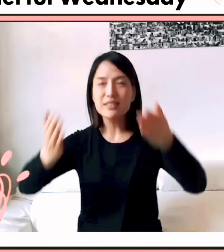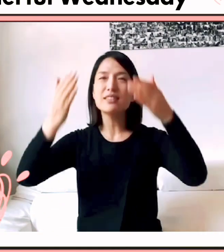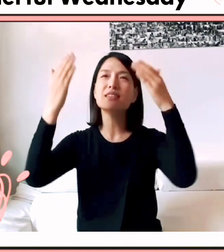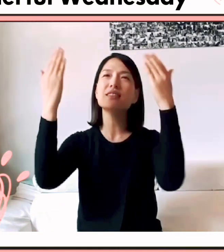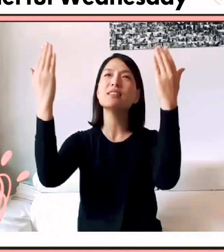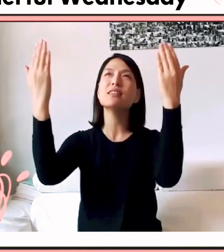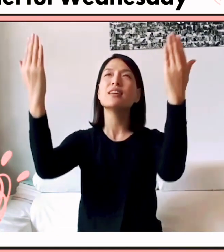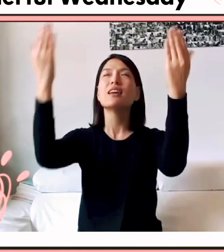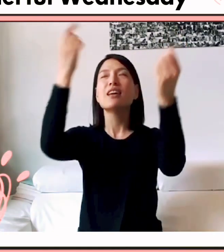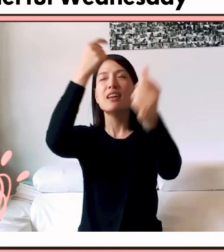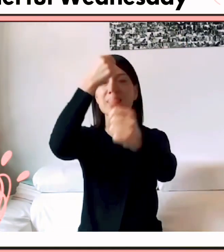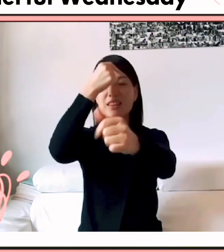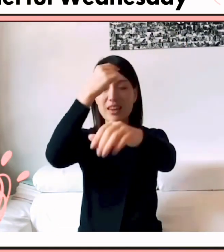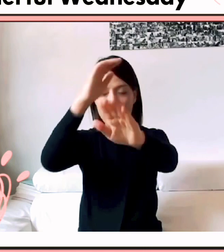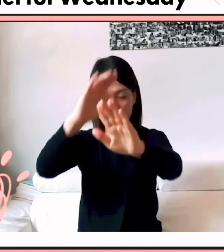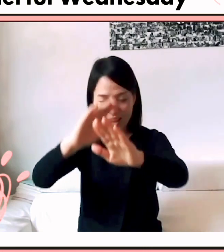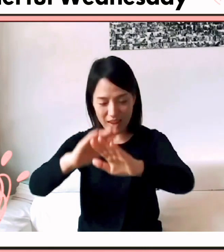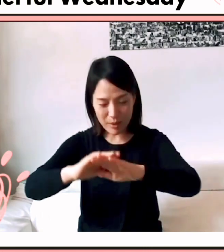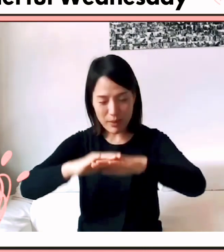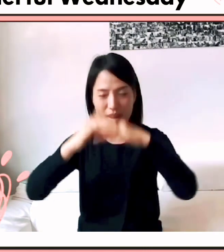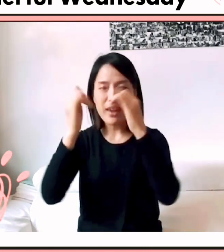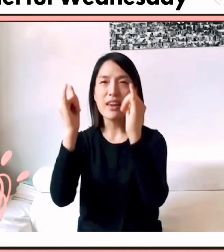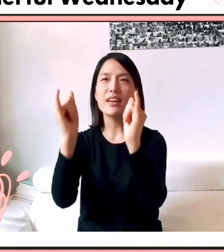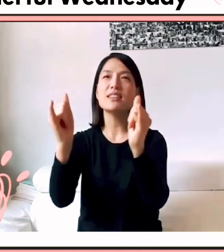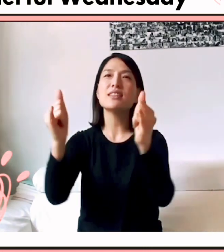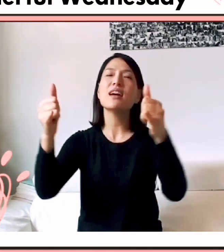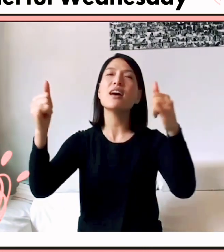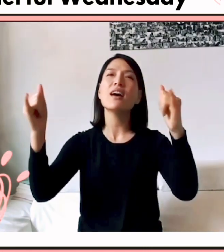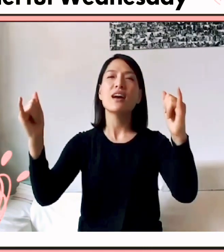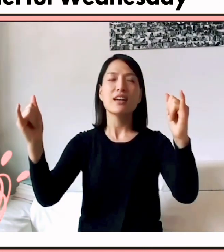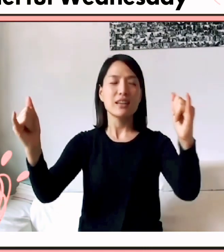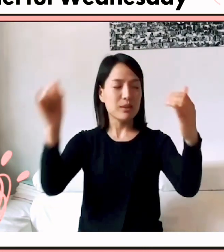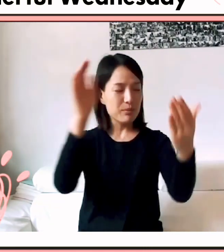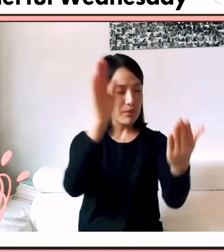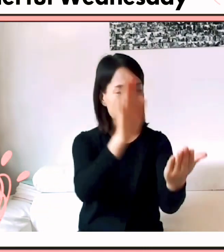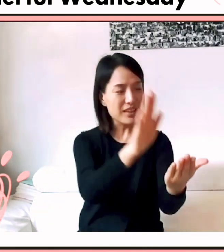예배자입니다